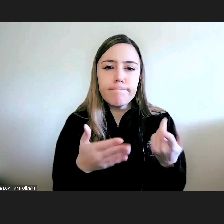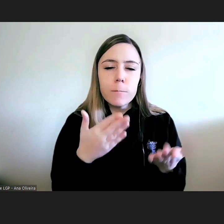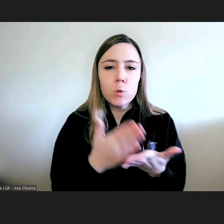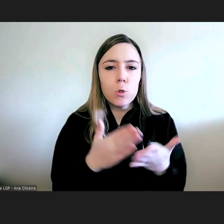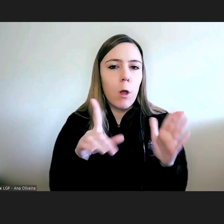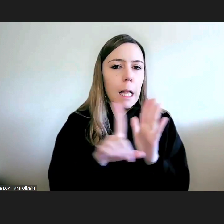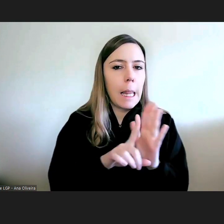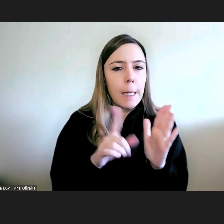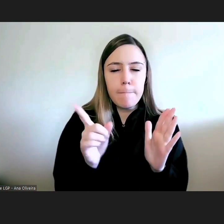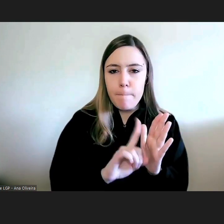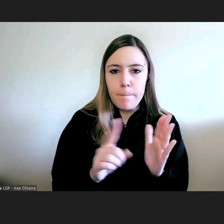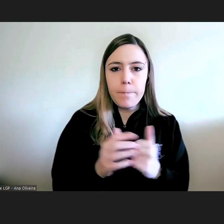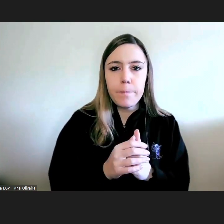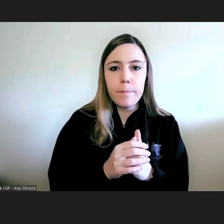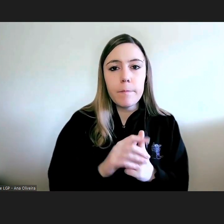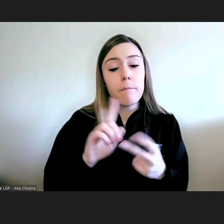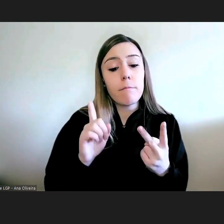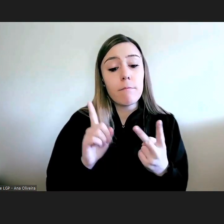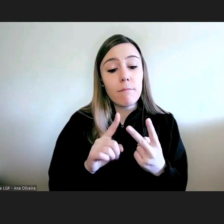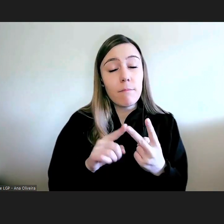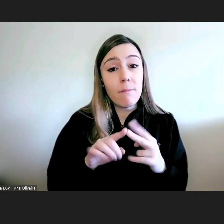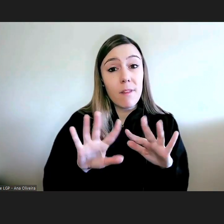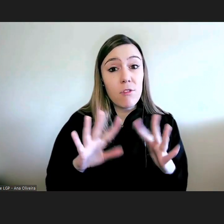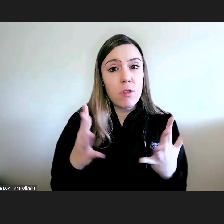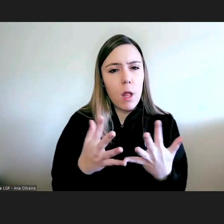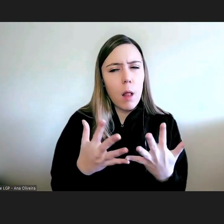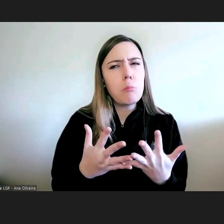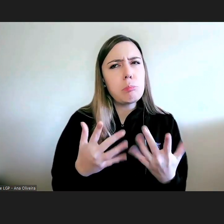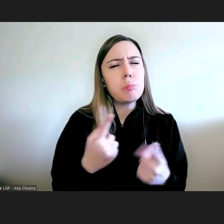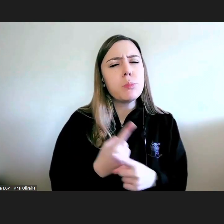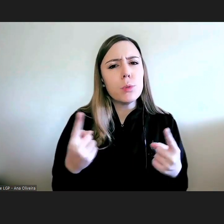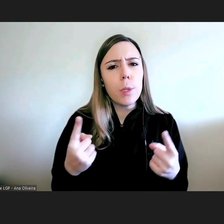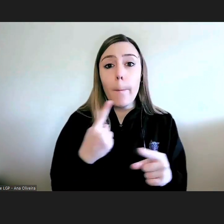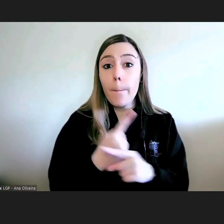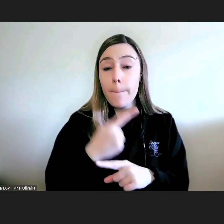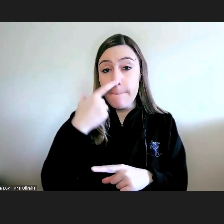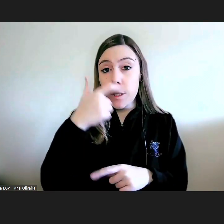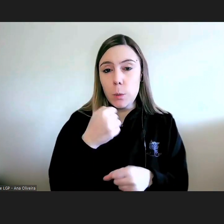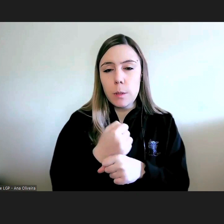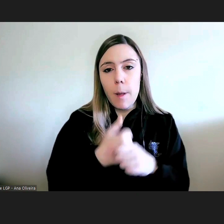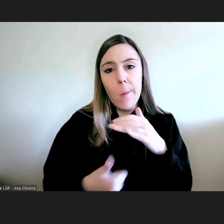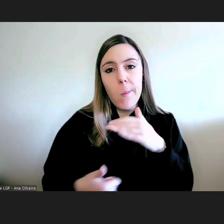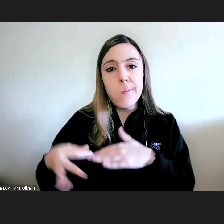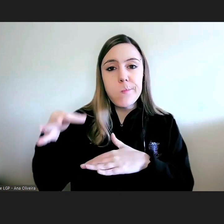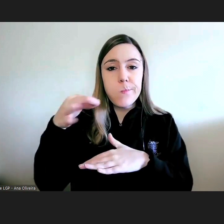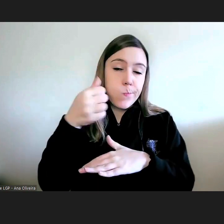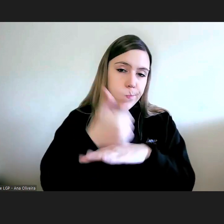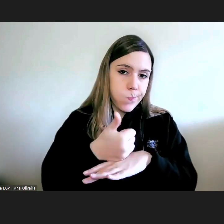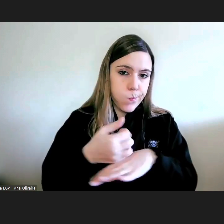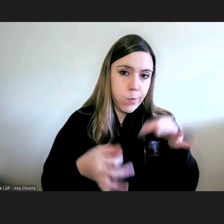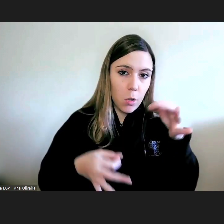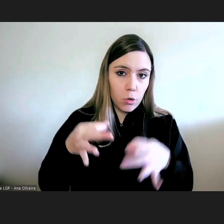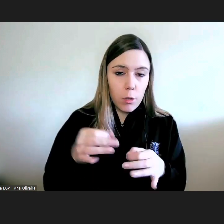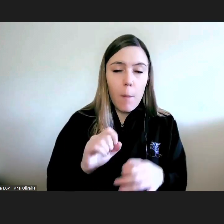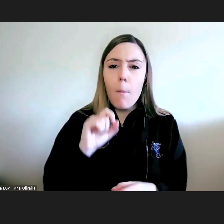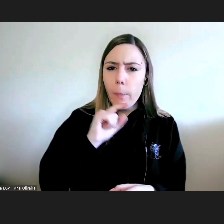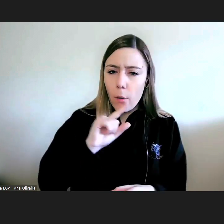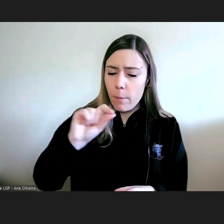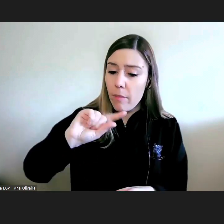uma visão mais abrangente porquê? porque o provedor pode e deve mesmo deve